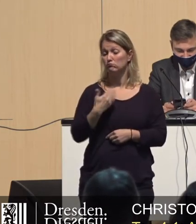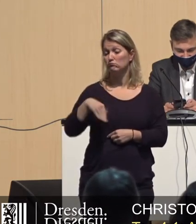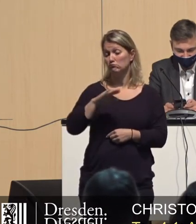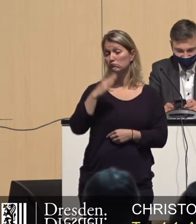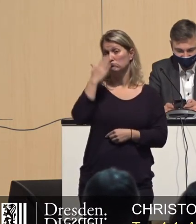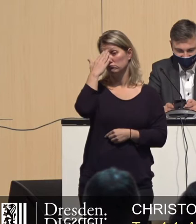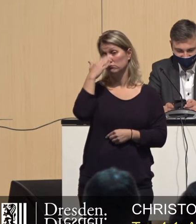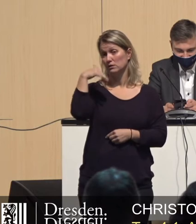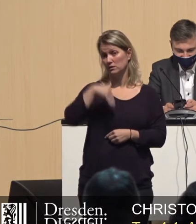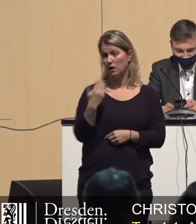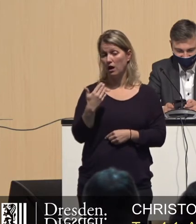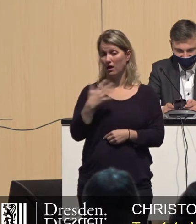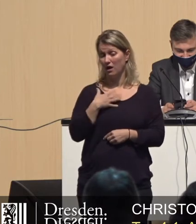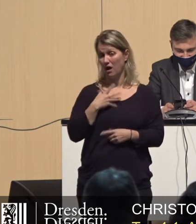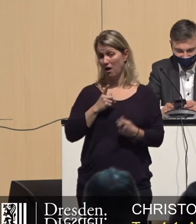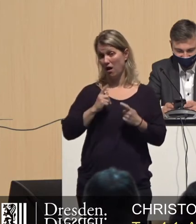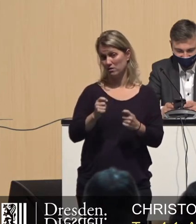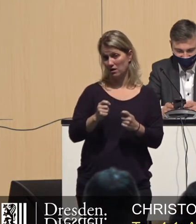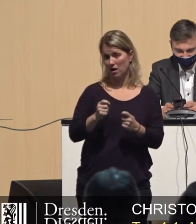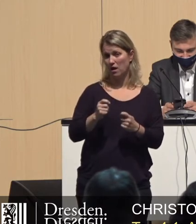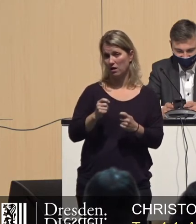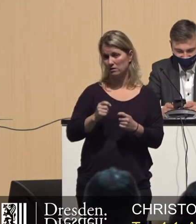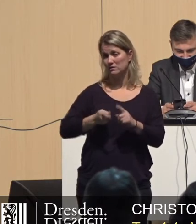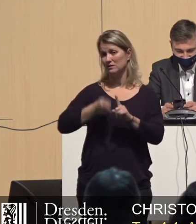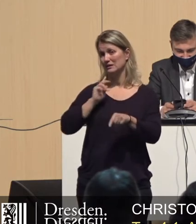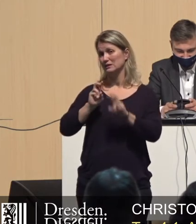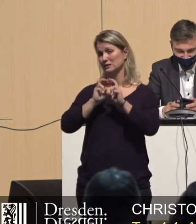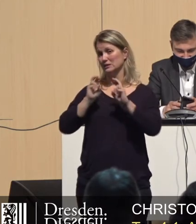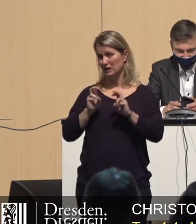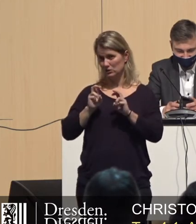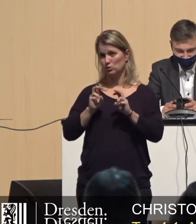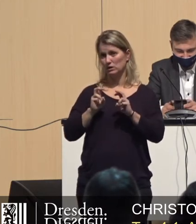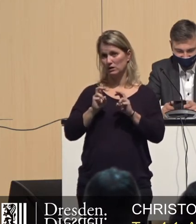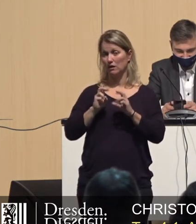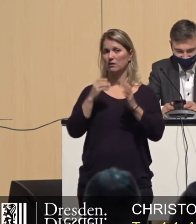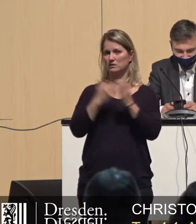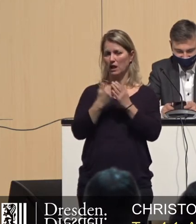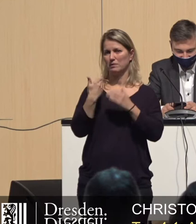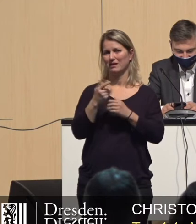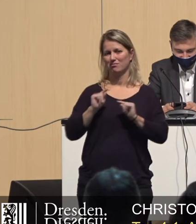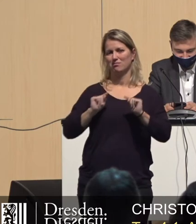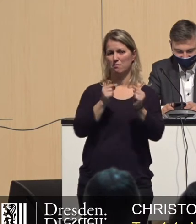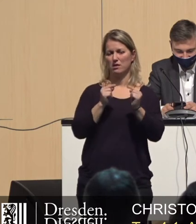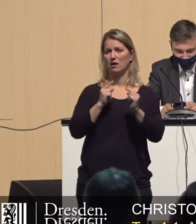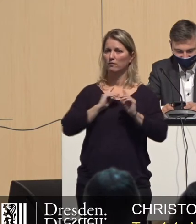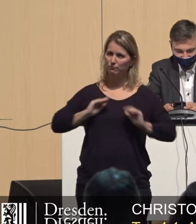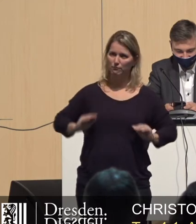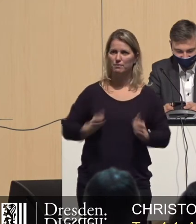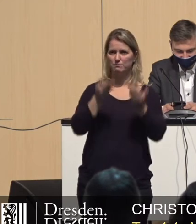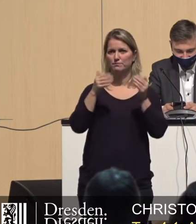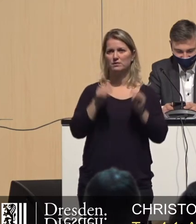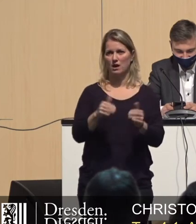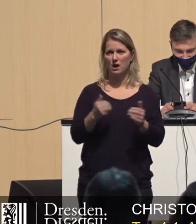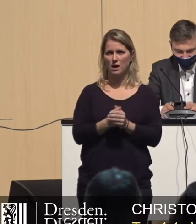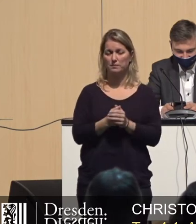wir mit unserem Antrag der vergangenen Sitzung unheimlichen Schwung in diese Debatte gebracht haben und wir sind uns bewusst,